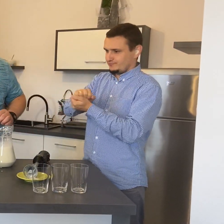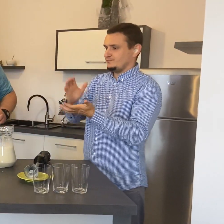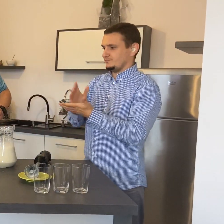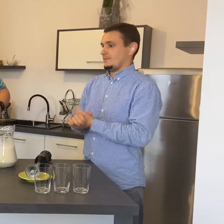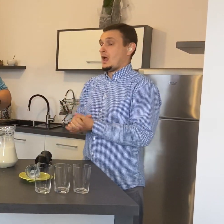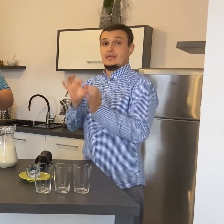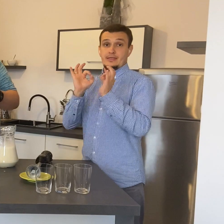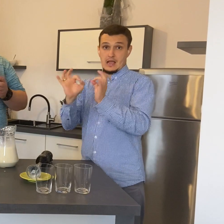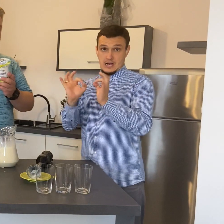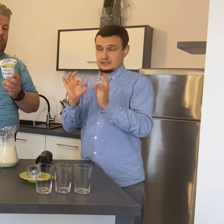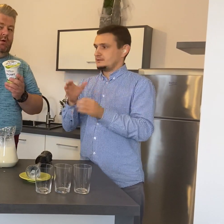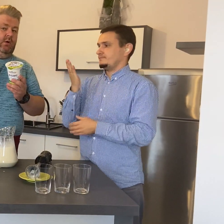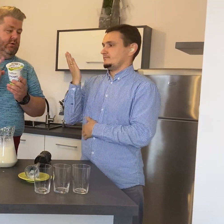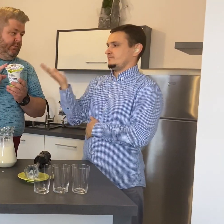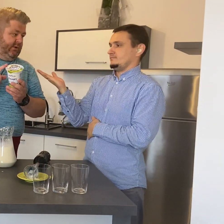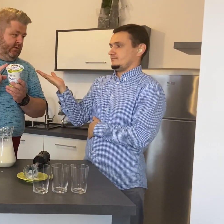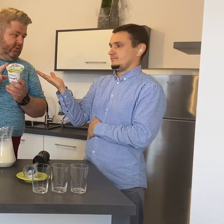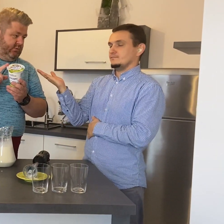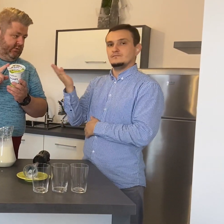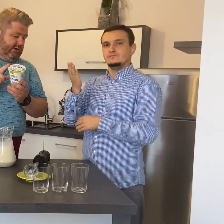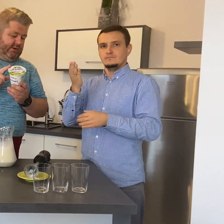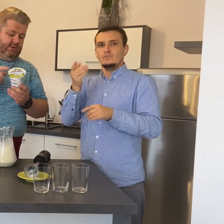Odrobiny jogurtu naturalnego.